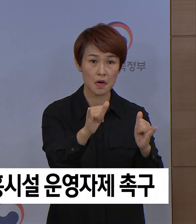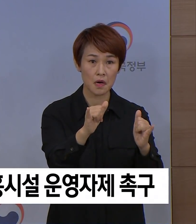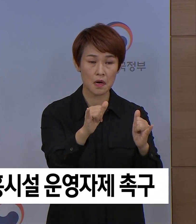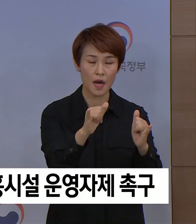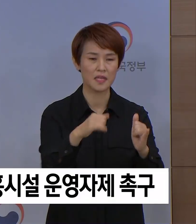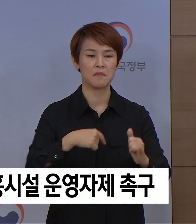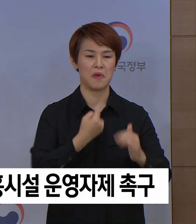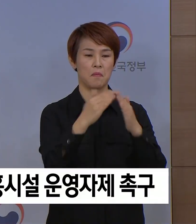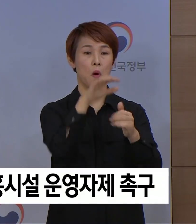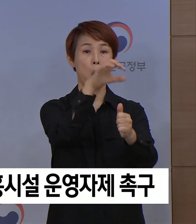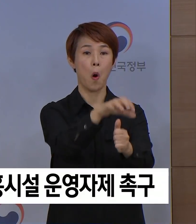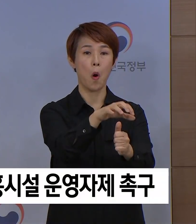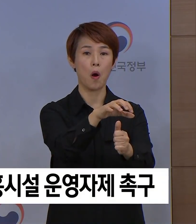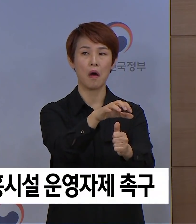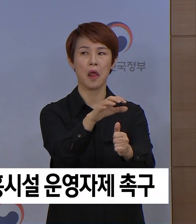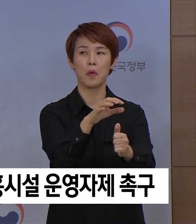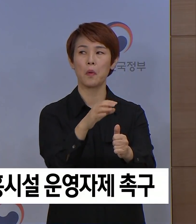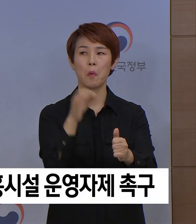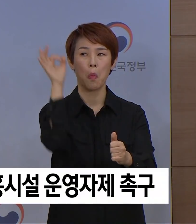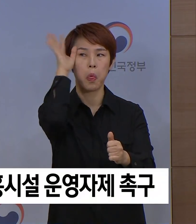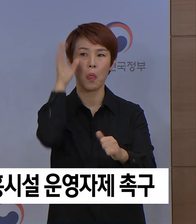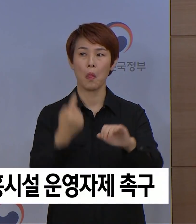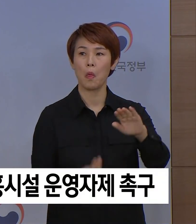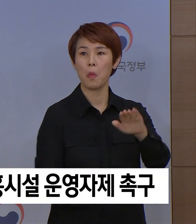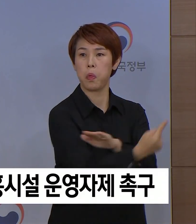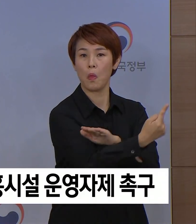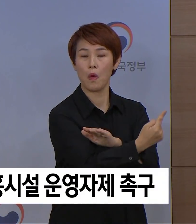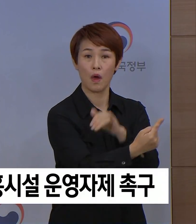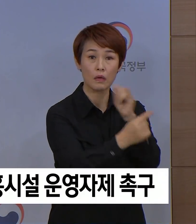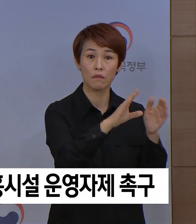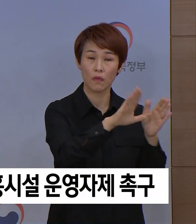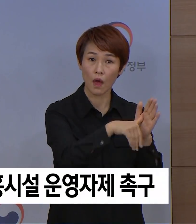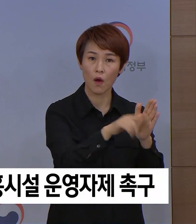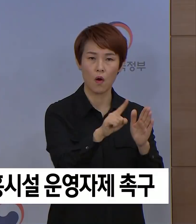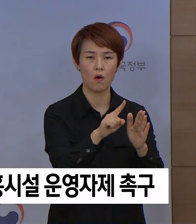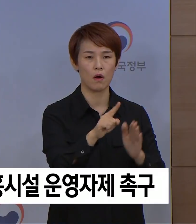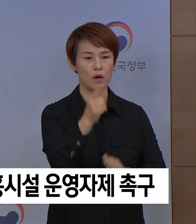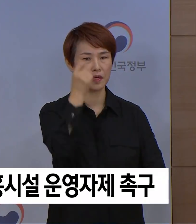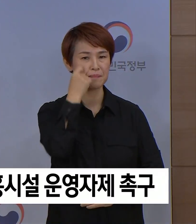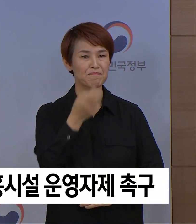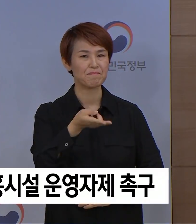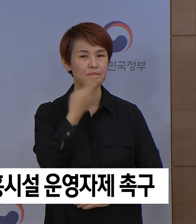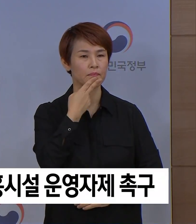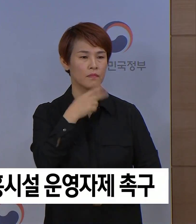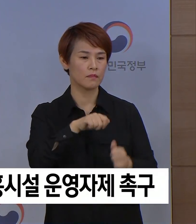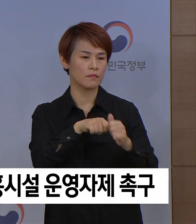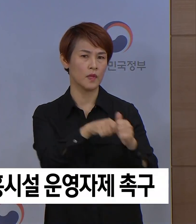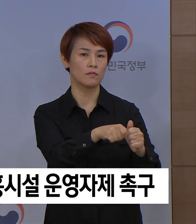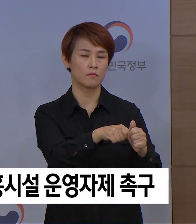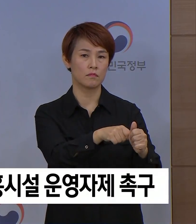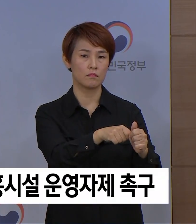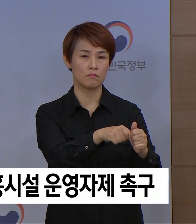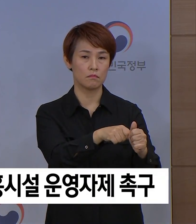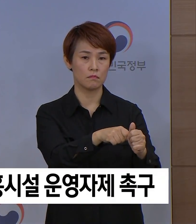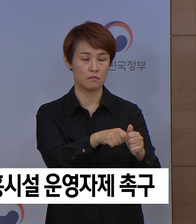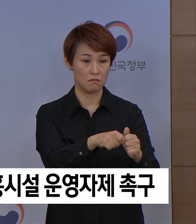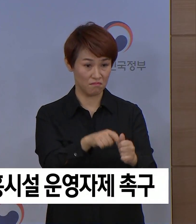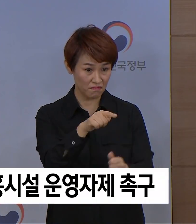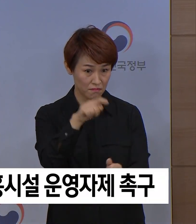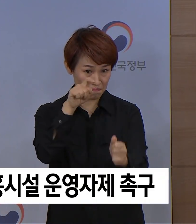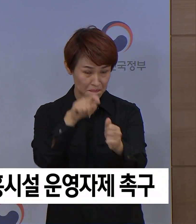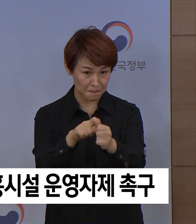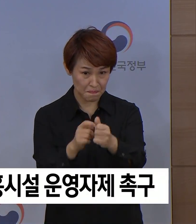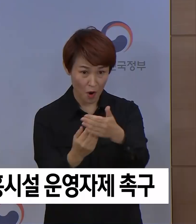무단 이탈하는 경우에는 무관용 원칙에 따라 법령이 정한 처벌을 적용하고 확진 환자 발생 시